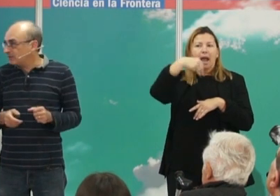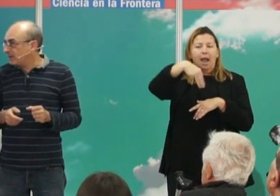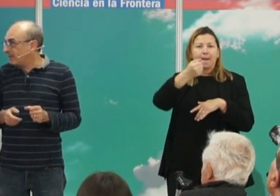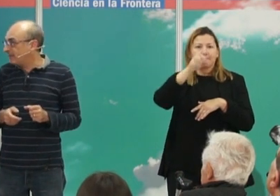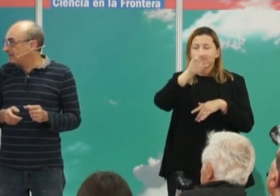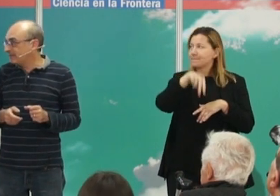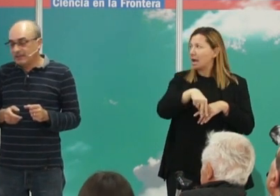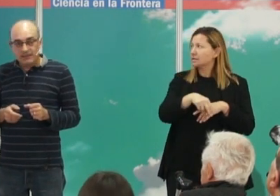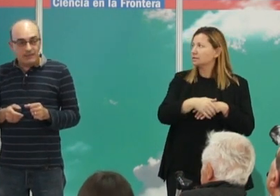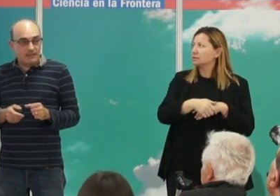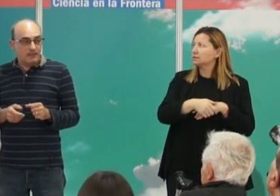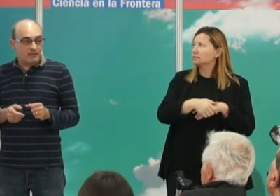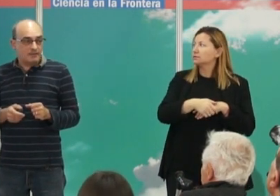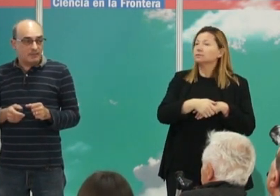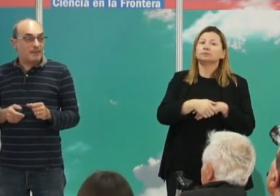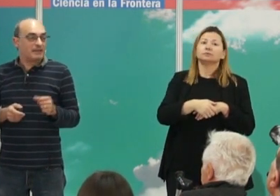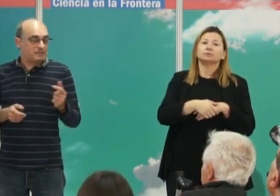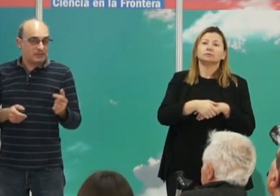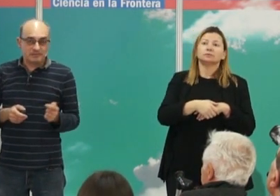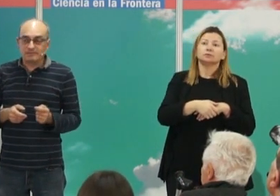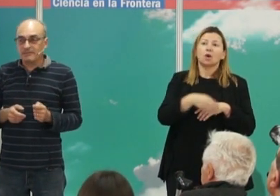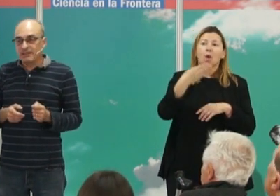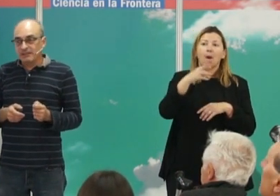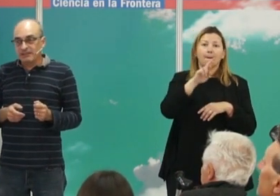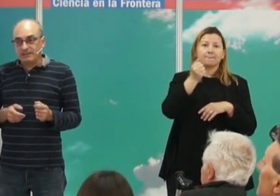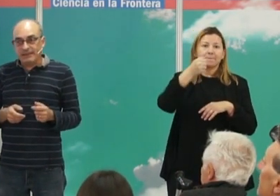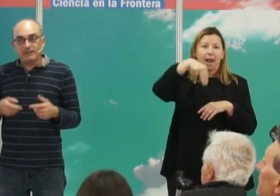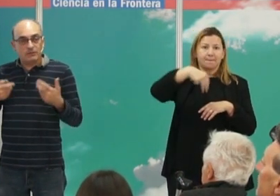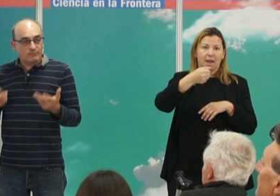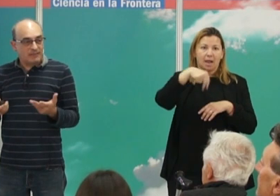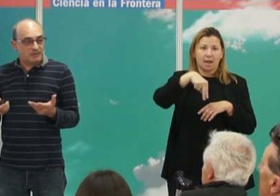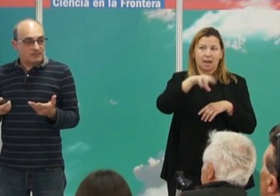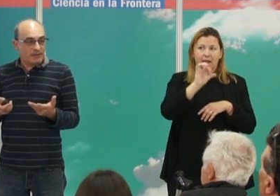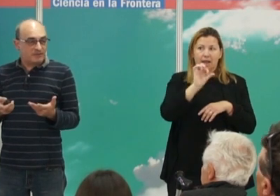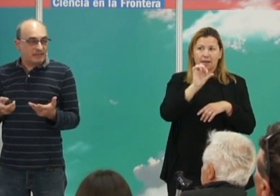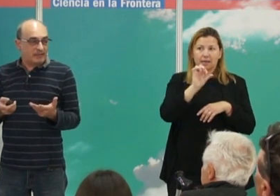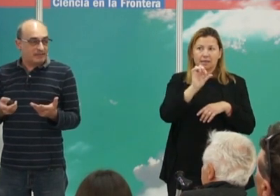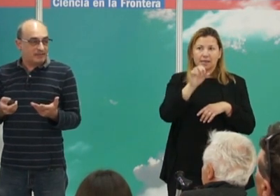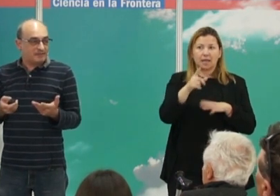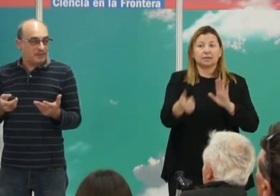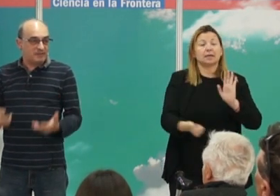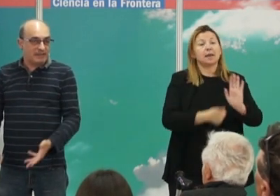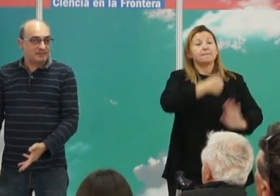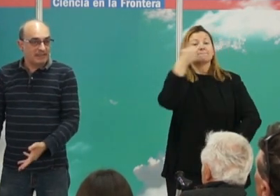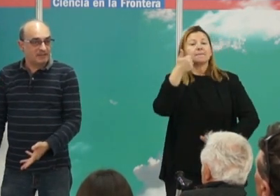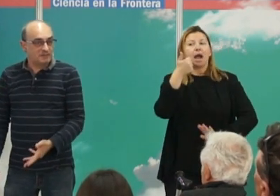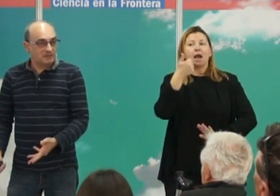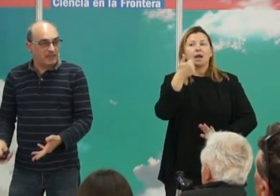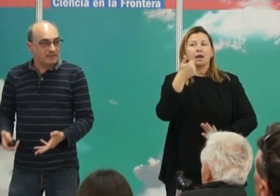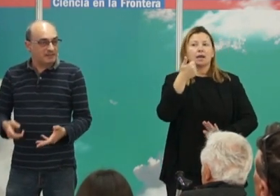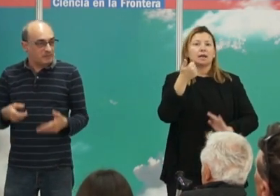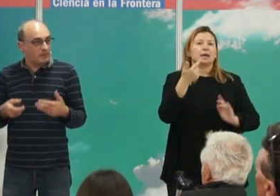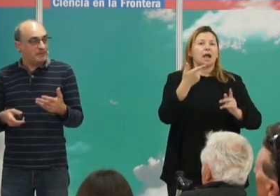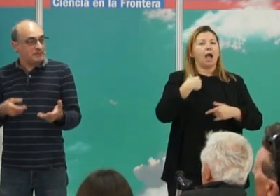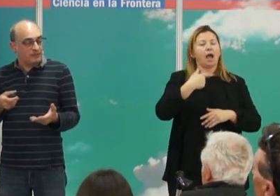los brahmins, brahmanes, perdón, tienen más ancestralidad de las estepas que las castas